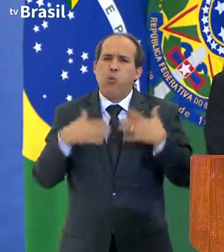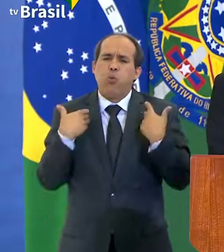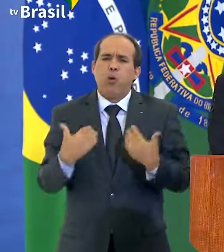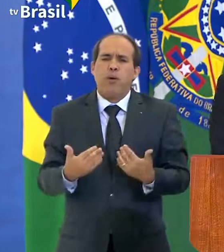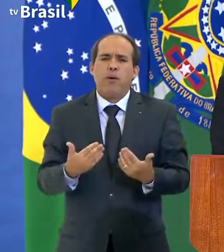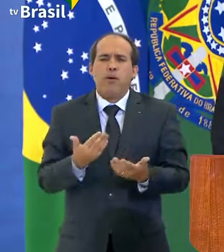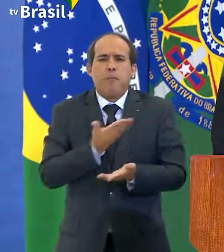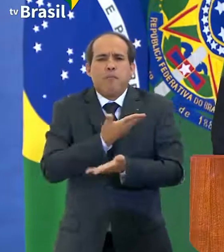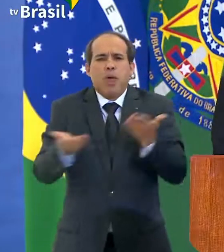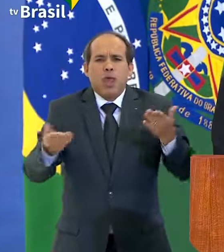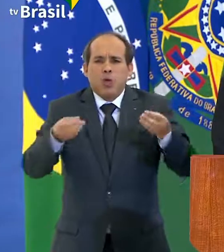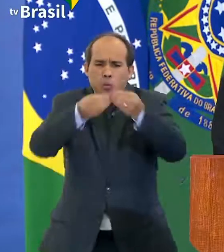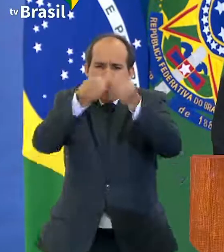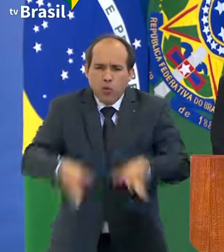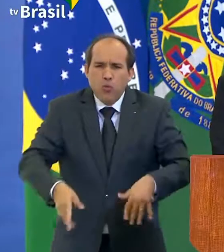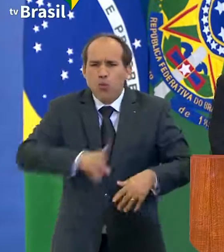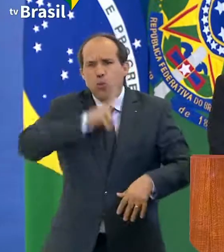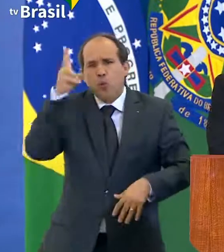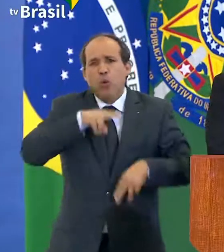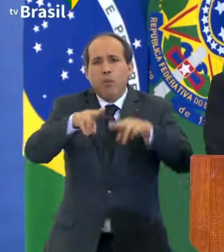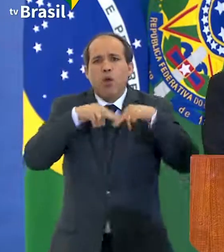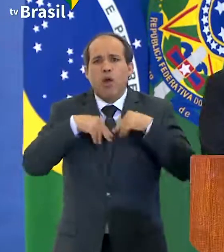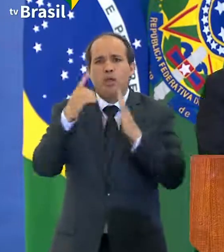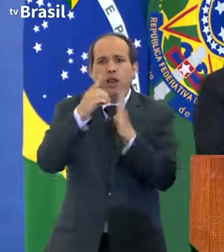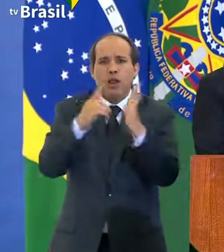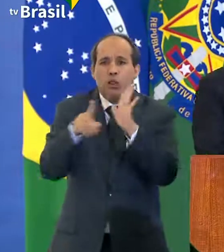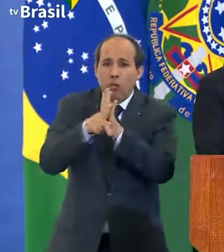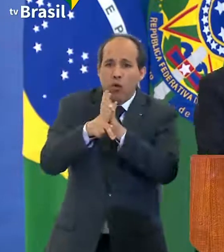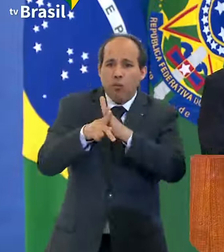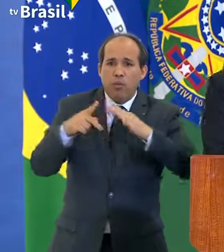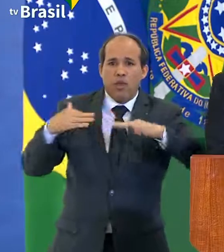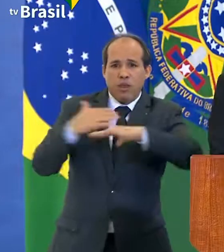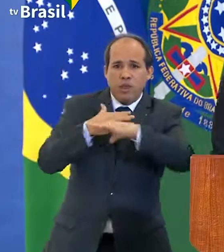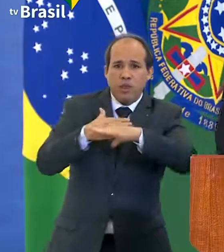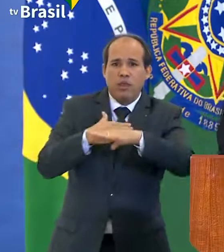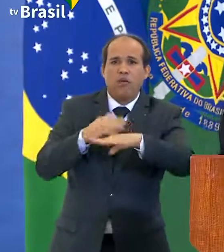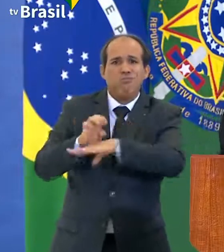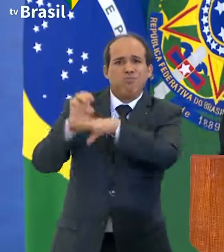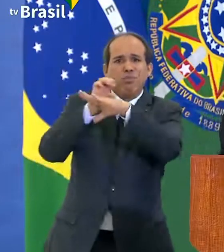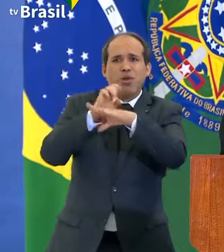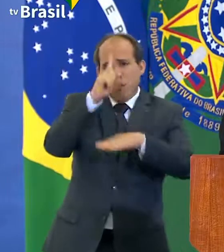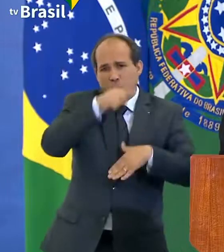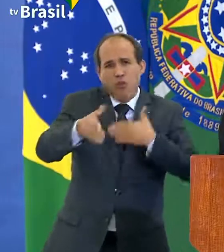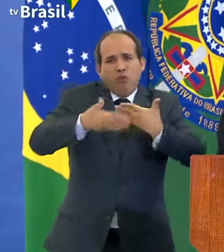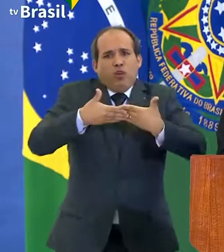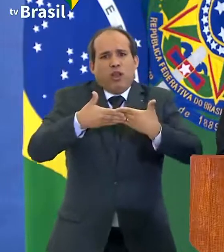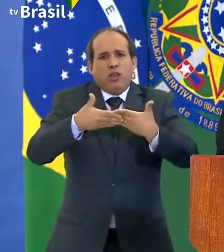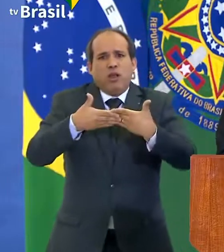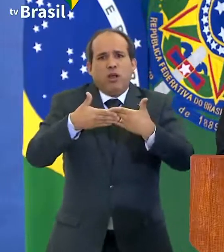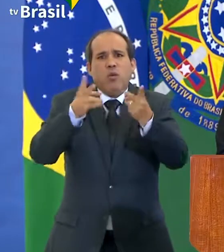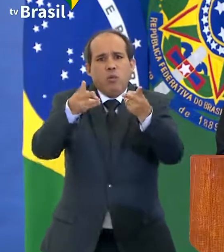decretos estaduais e municipais, que têm fechado esse comércio.